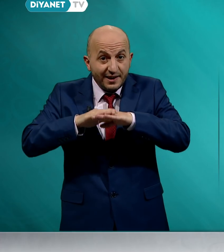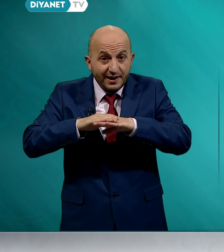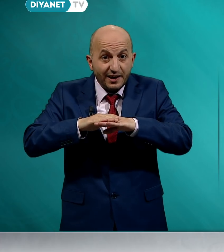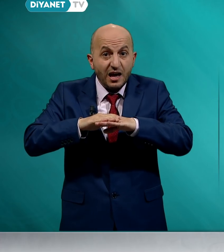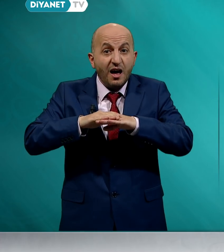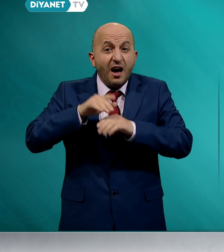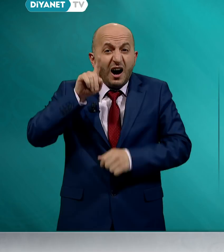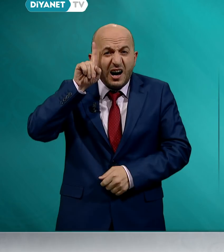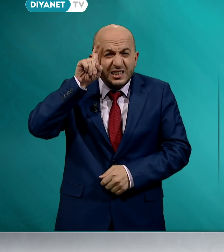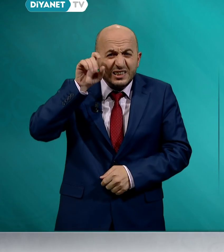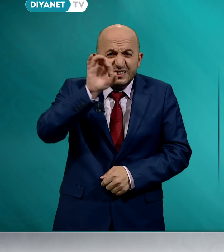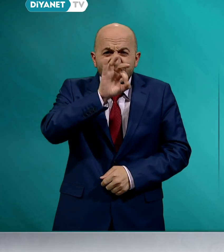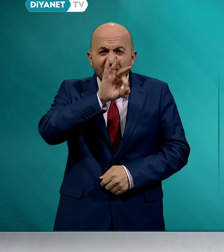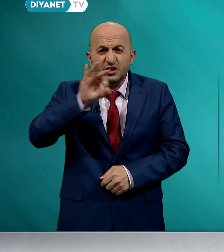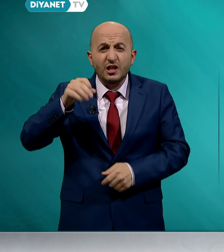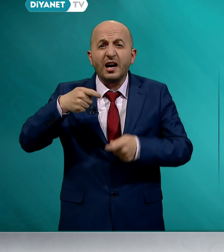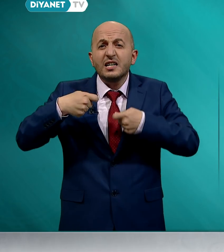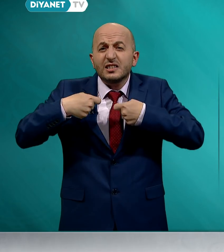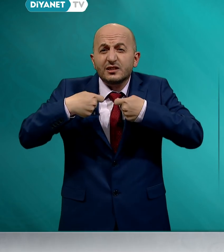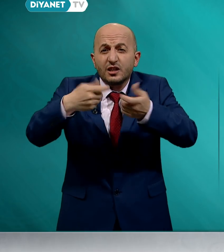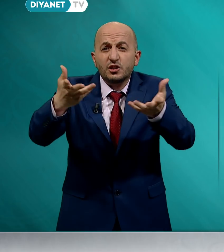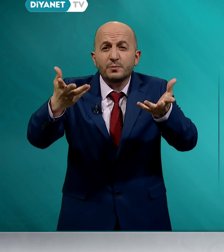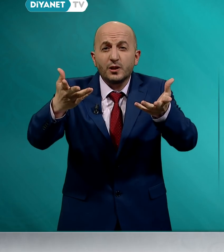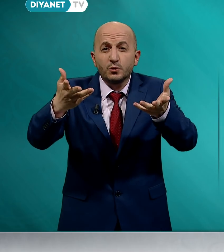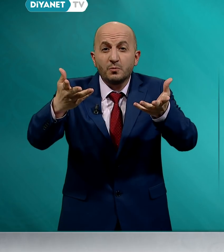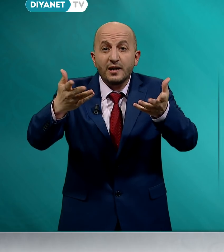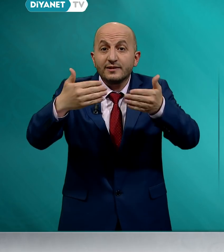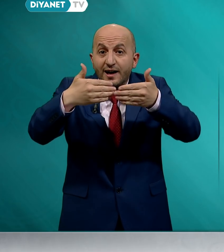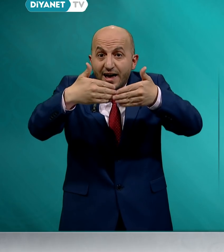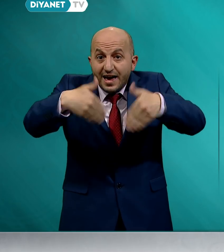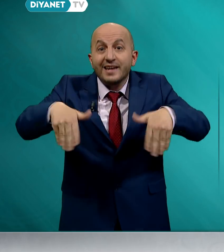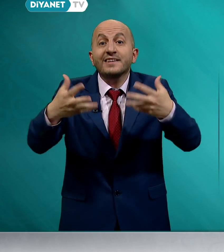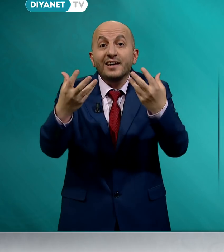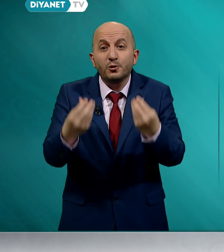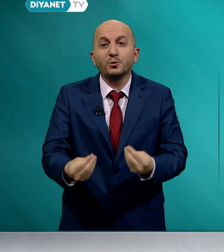akılsızca saçıp savurmaya da engel olur.